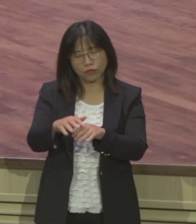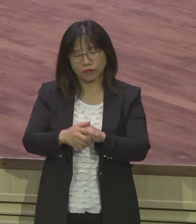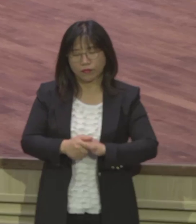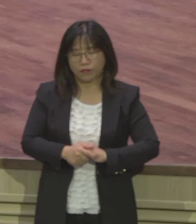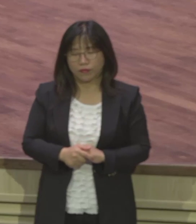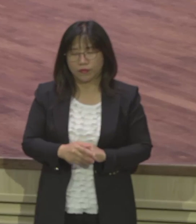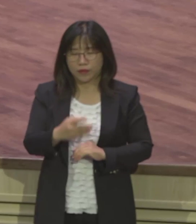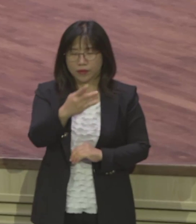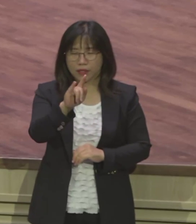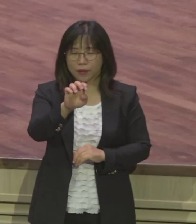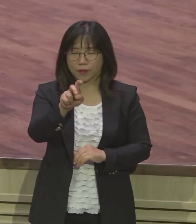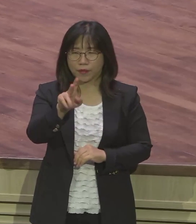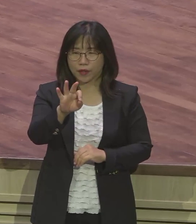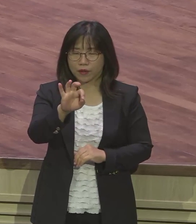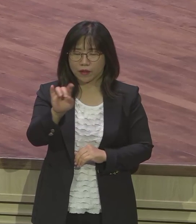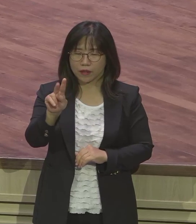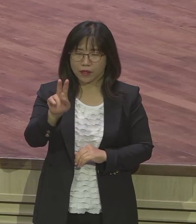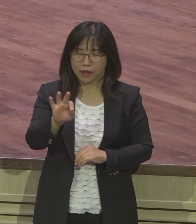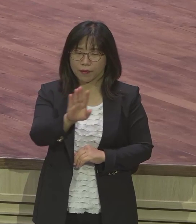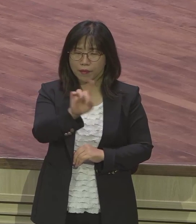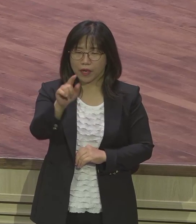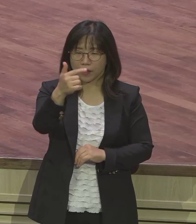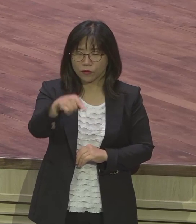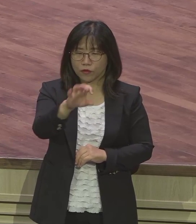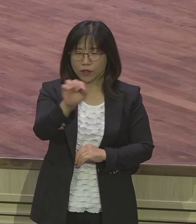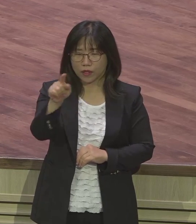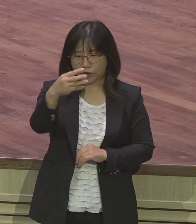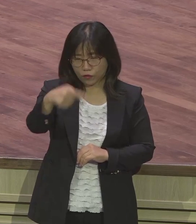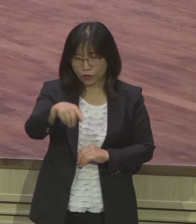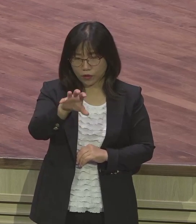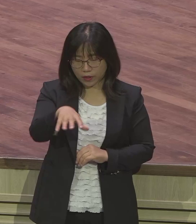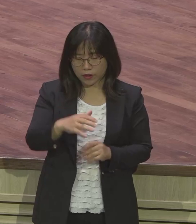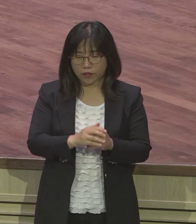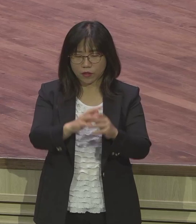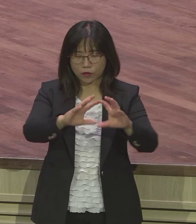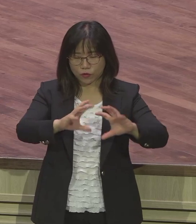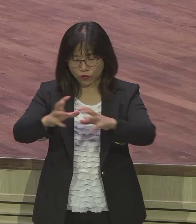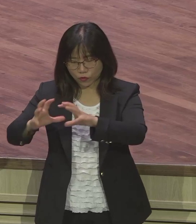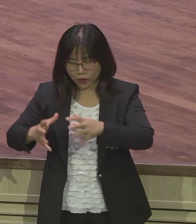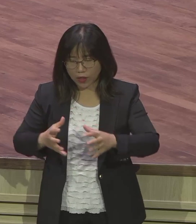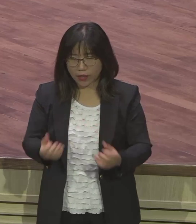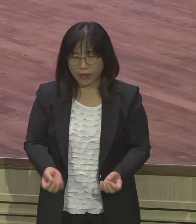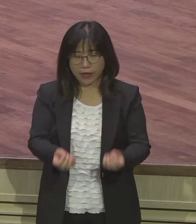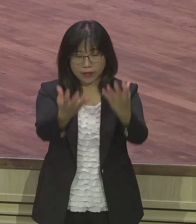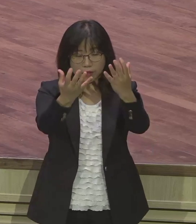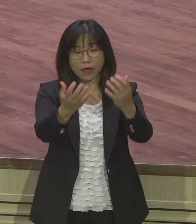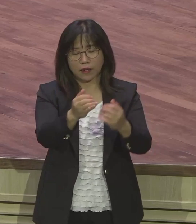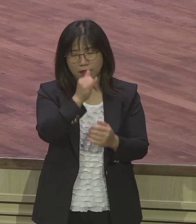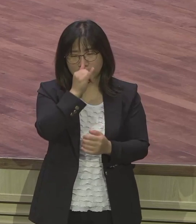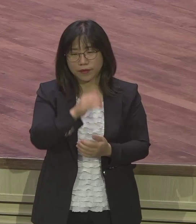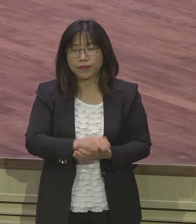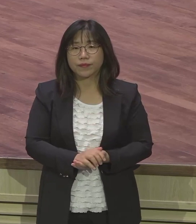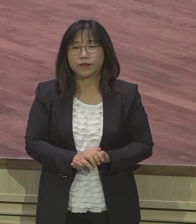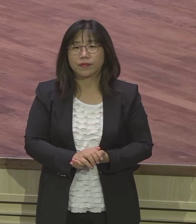전도 집회 및 다양한 국가 행사가 그렇게 진행되었습니다. 사단법인